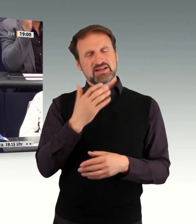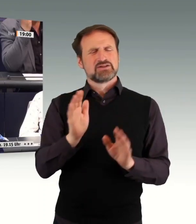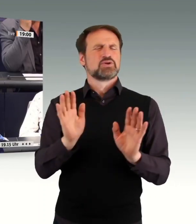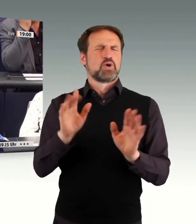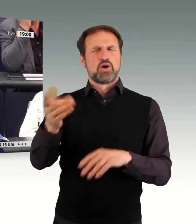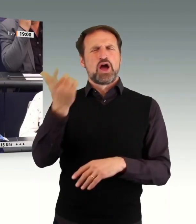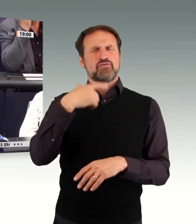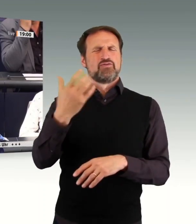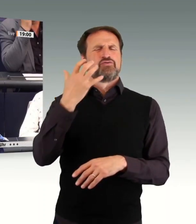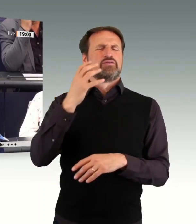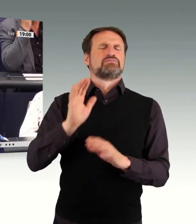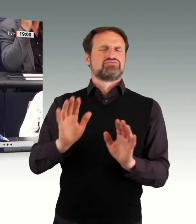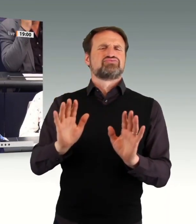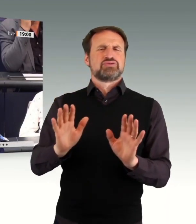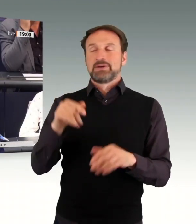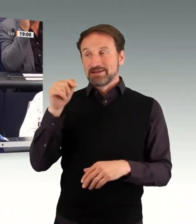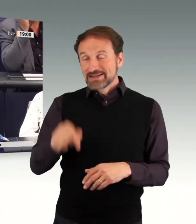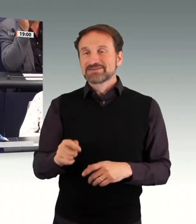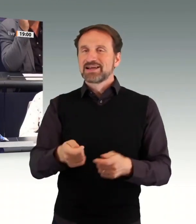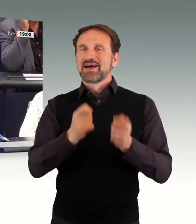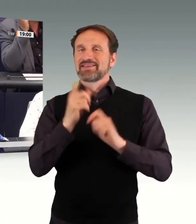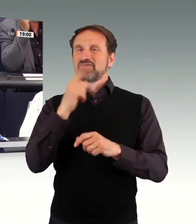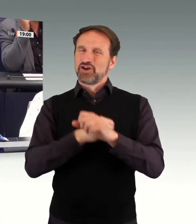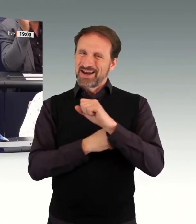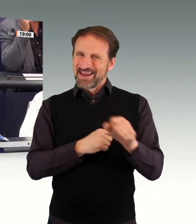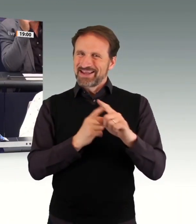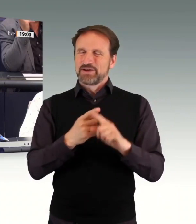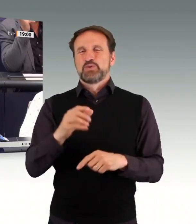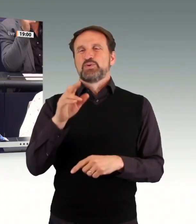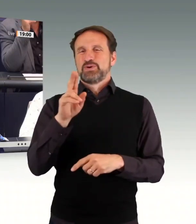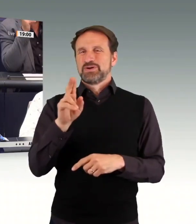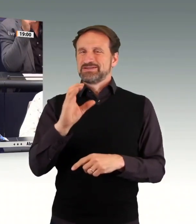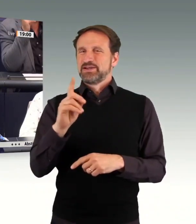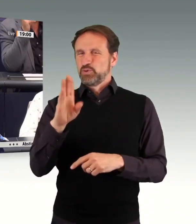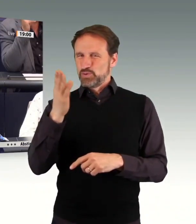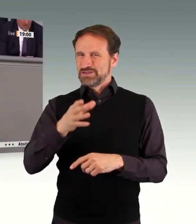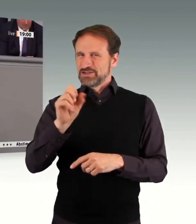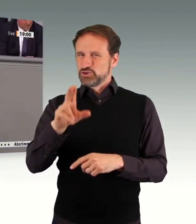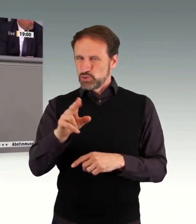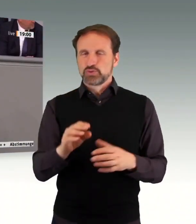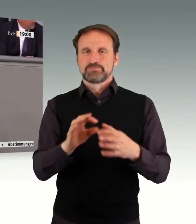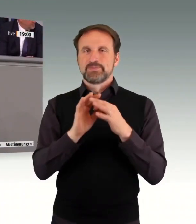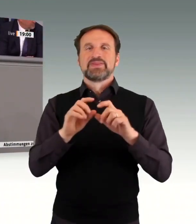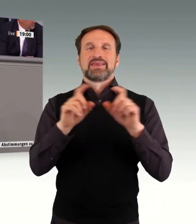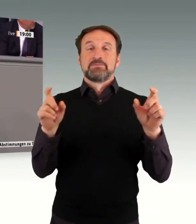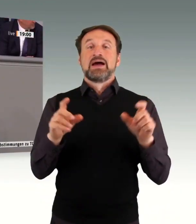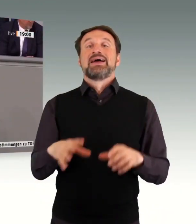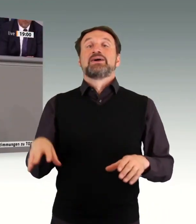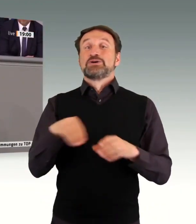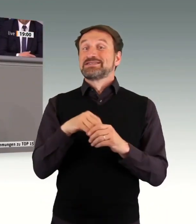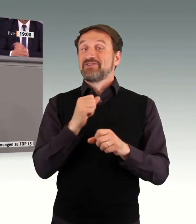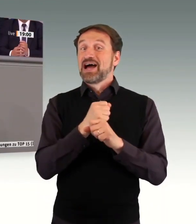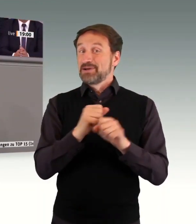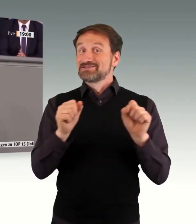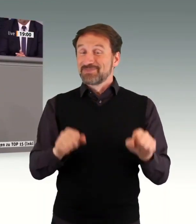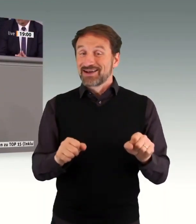Sie eingebracht haben, zu der zentralen Frage des inklusiven Arbeitsmarktes und zur Partizipation. Auch da